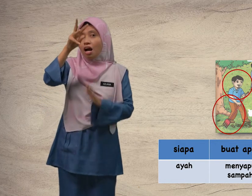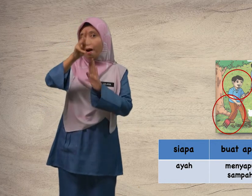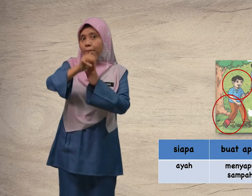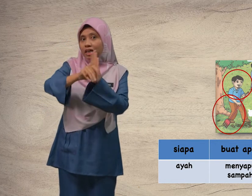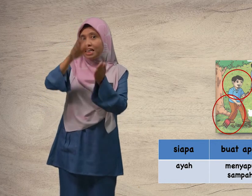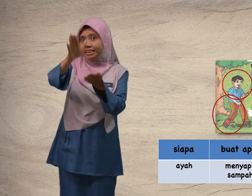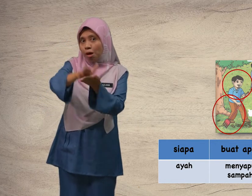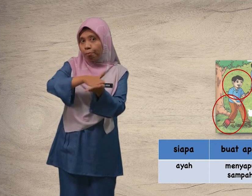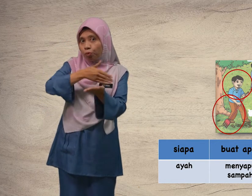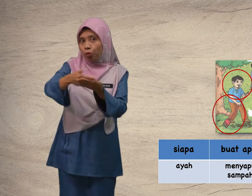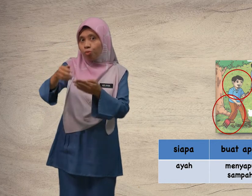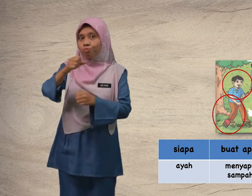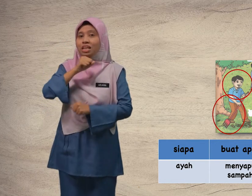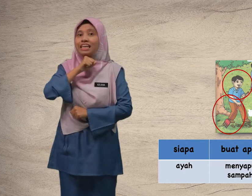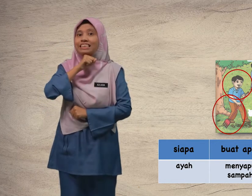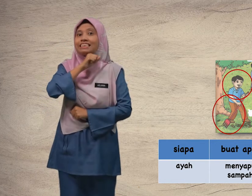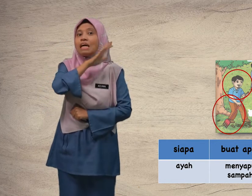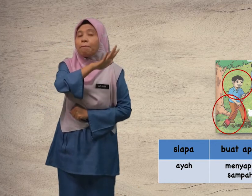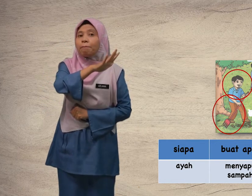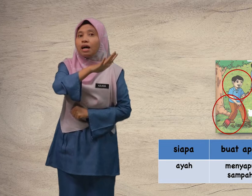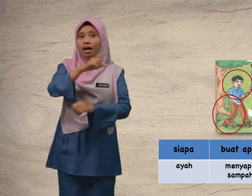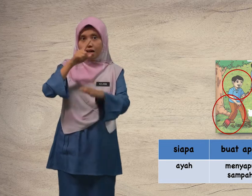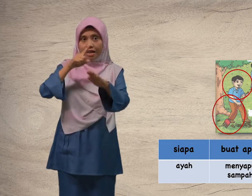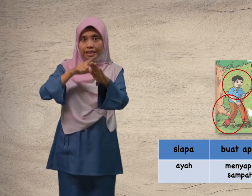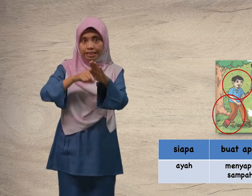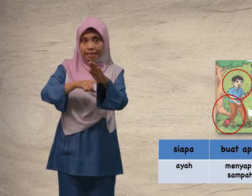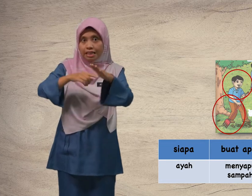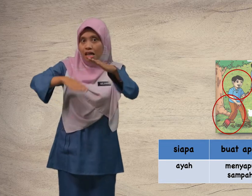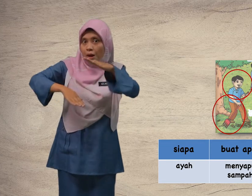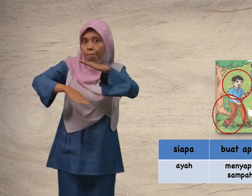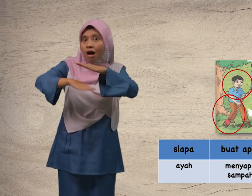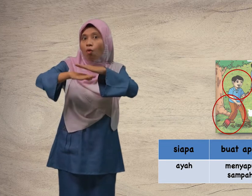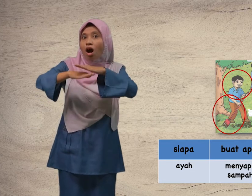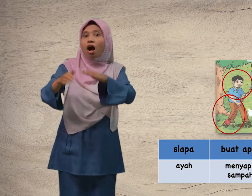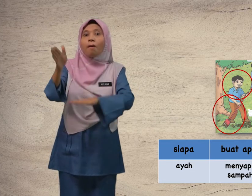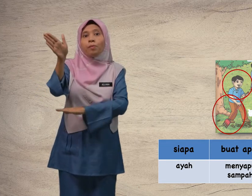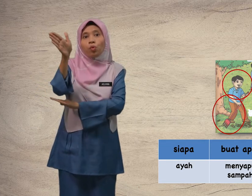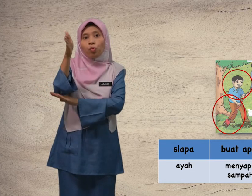menyapu sampah di bawah pokok.